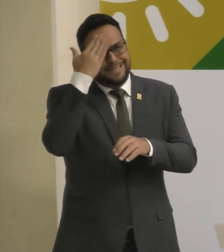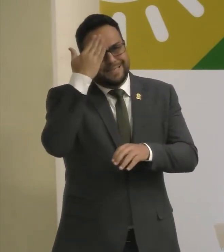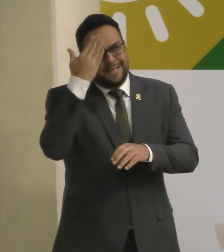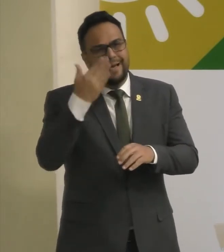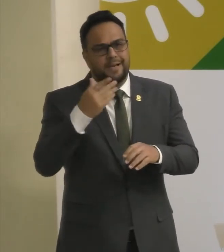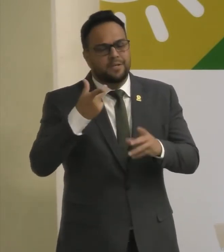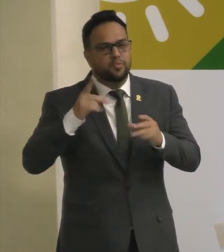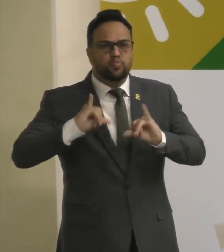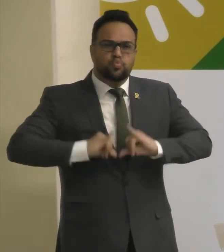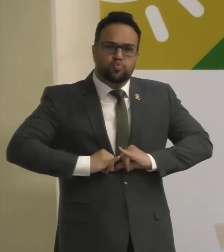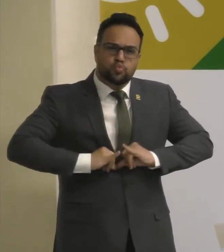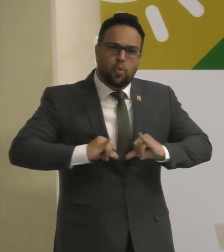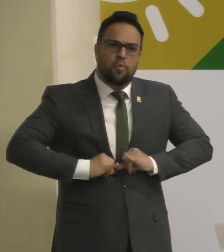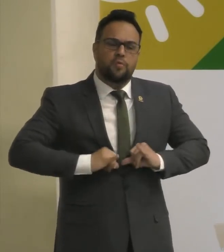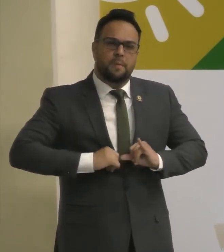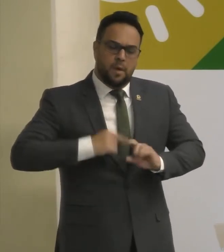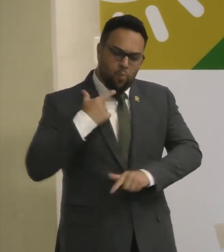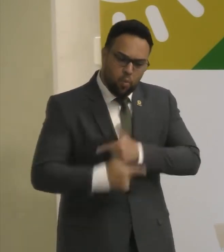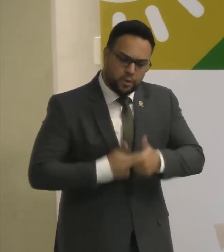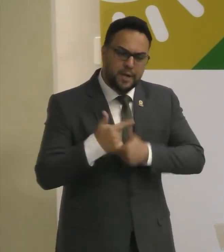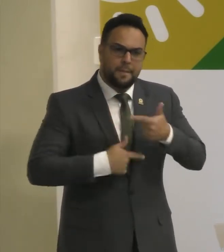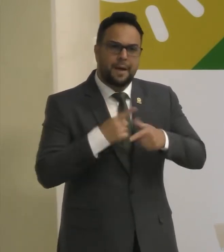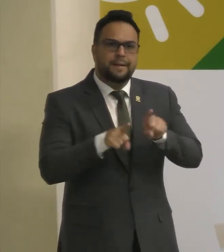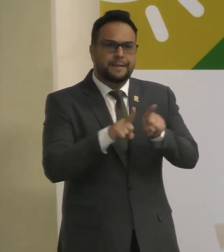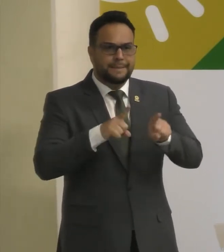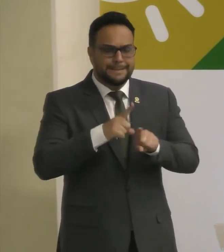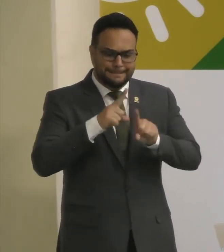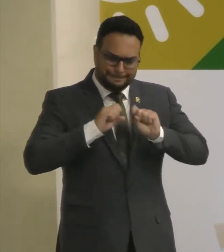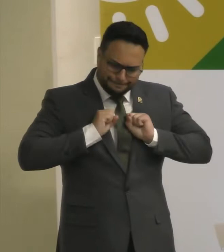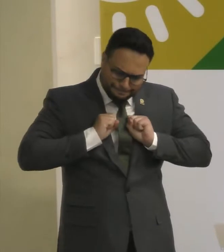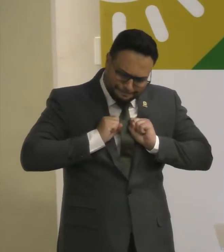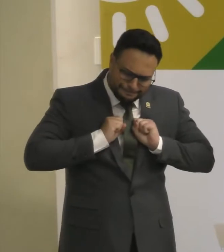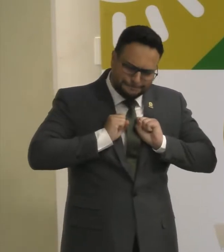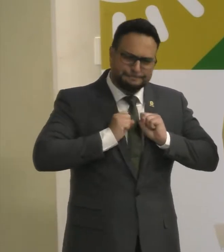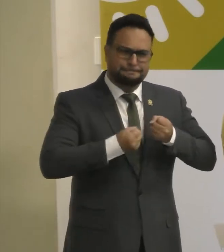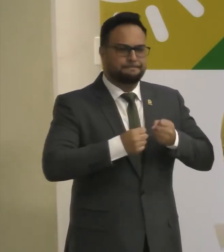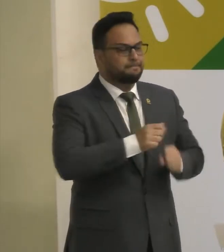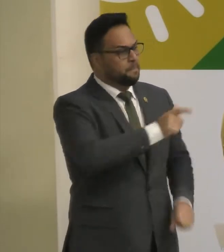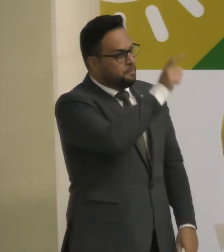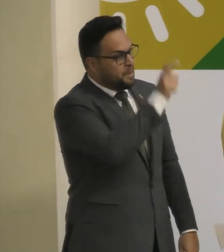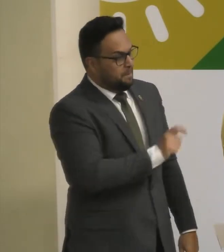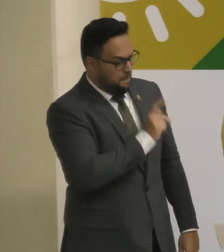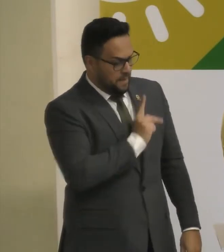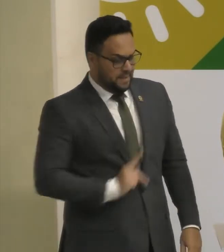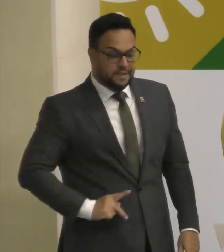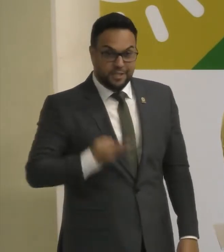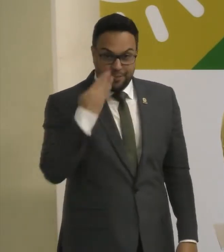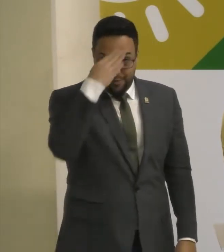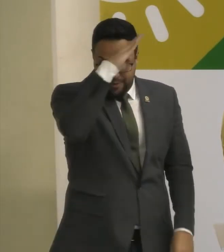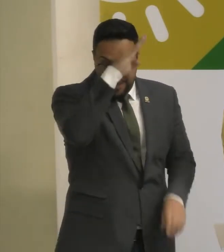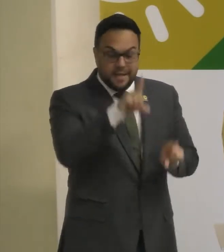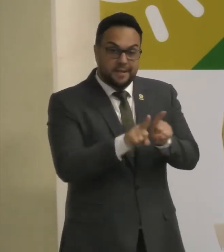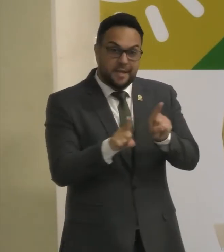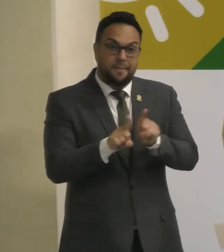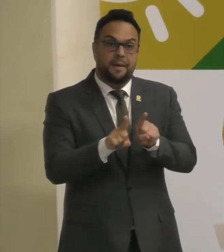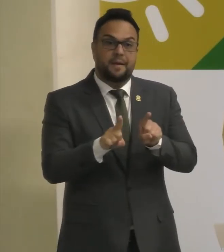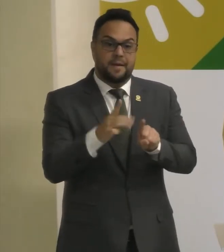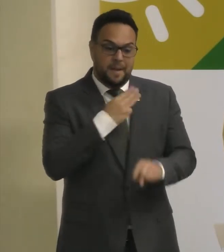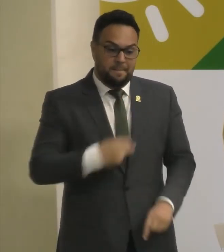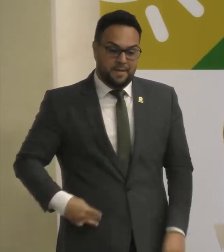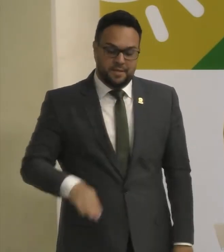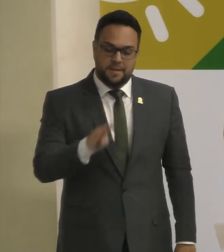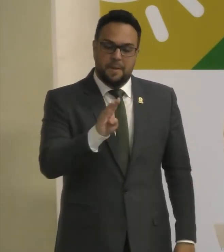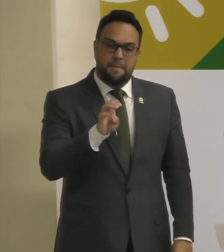O trabalho E o empenho Incansável Do presidente Jair Bolsonaro E do ministro Bento Com a